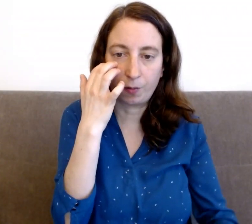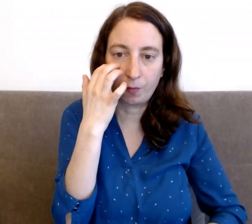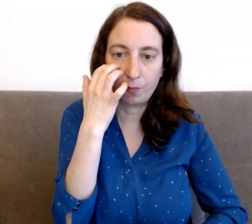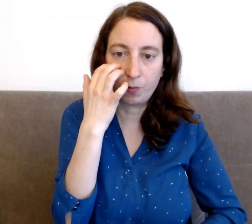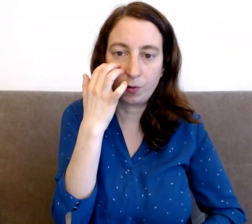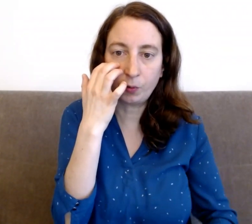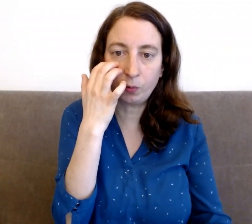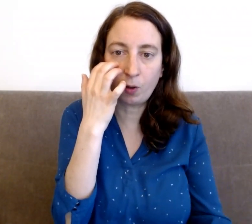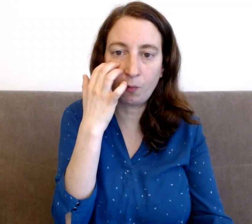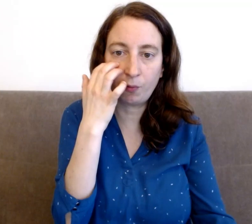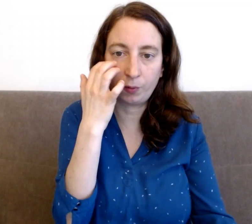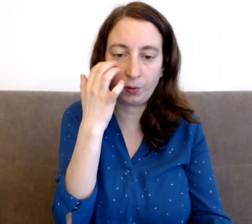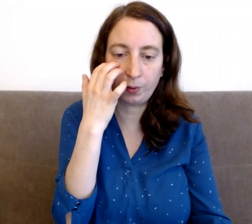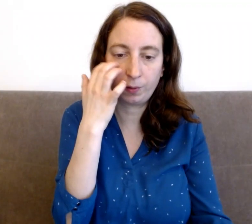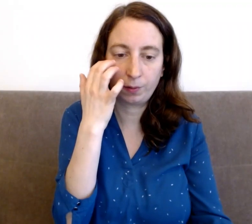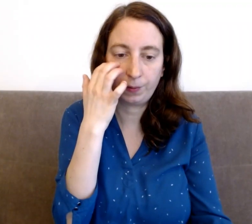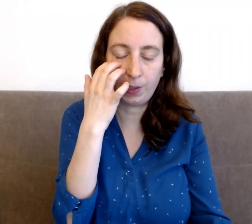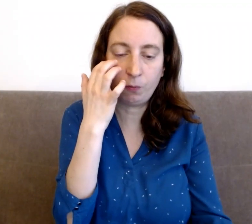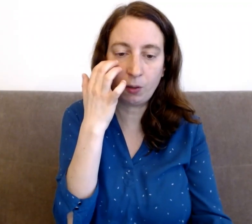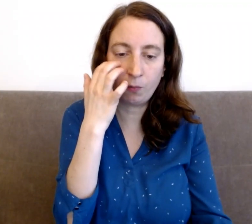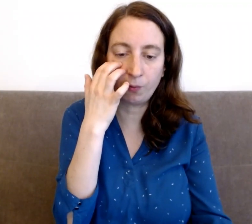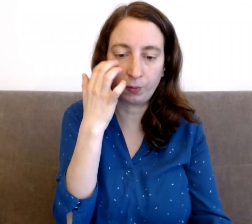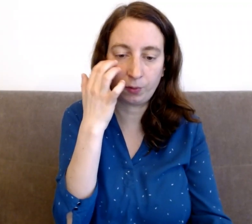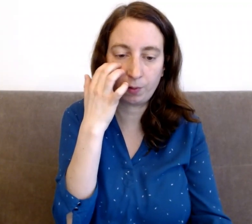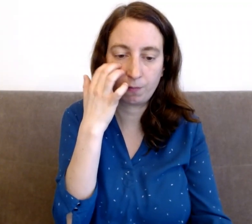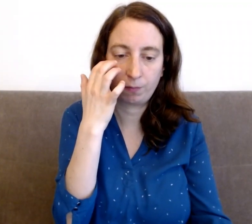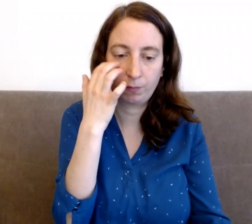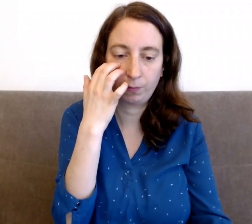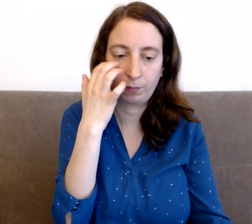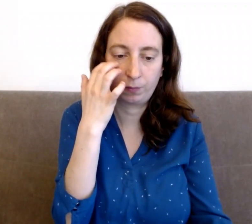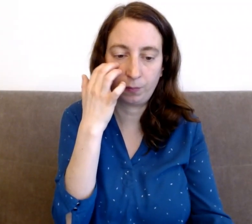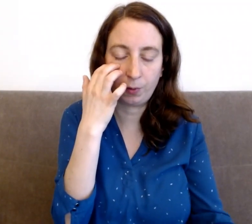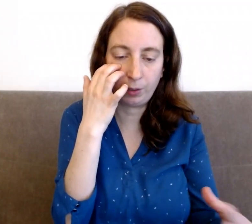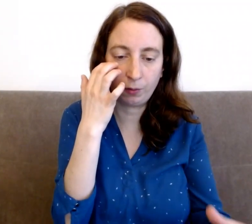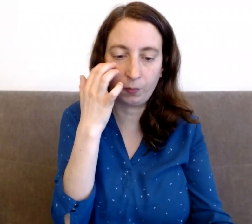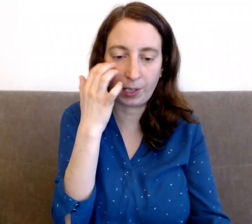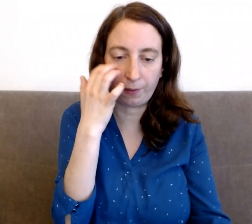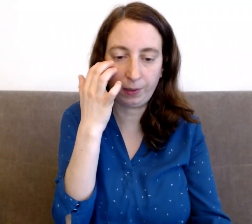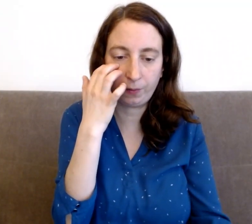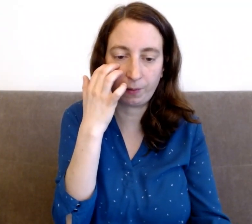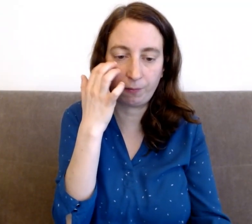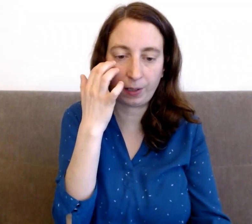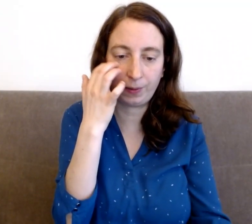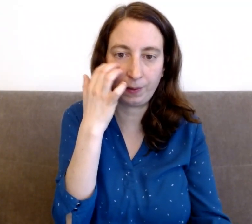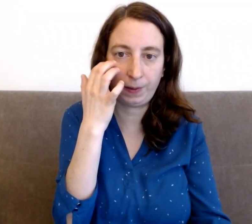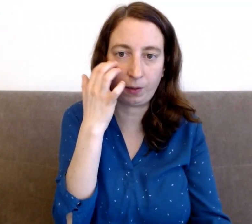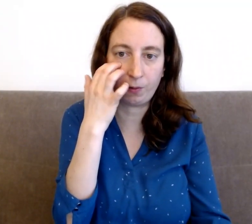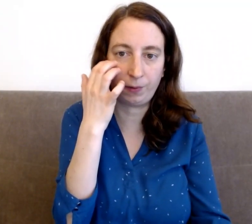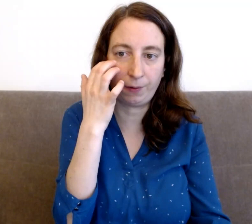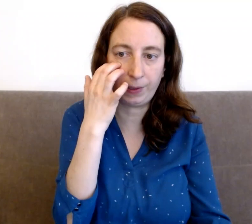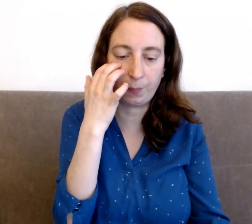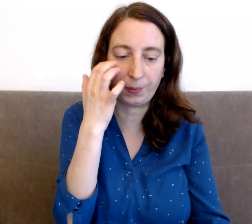une tension dans mon ventre, c'est noué dans mon ventre. vous prenez le temps d'observer ce que ça vous fait ressentir quand vous avez cette pensée.